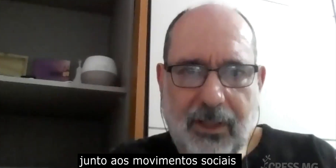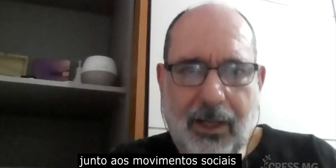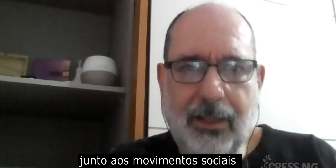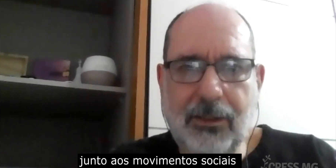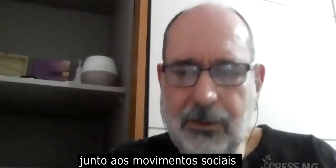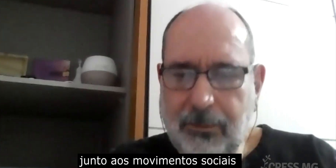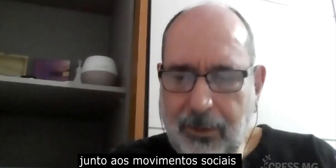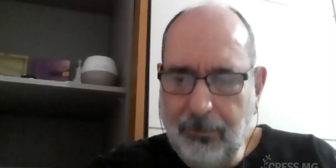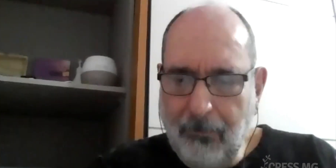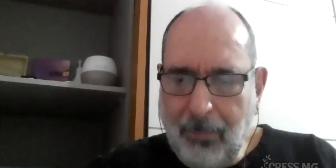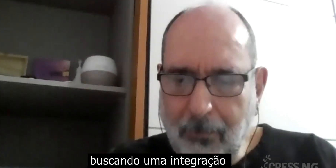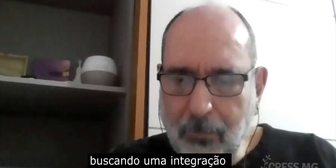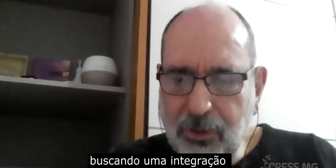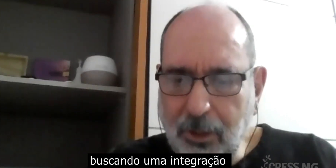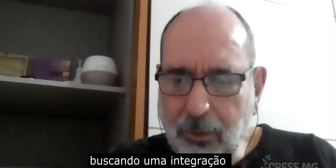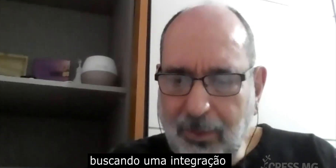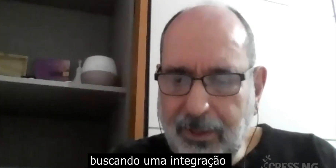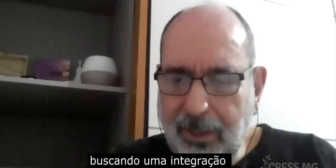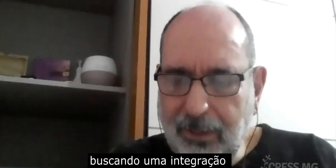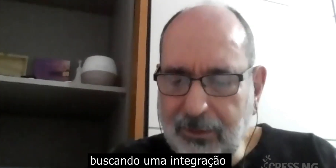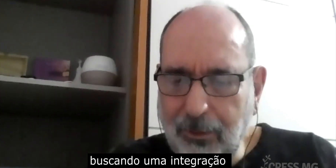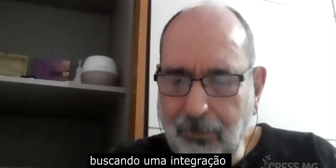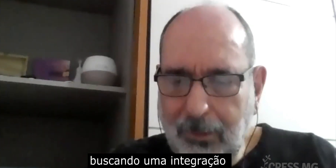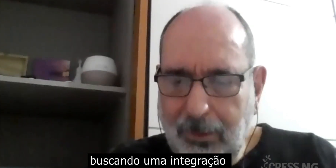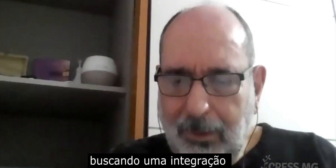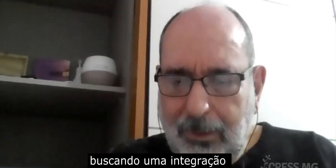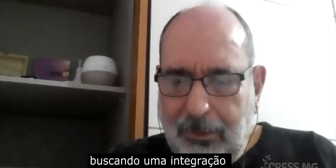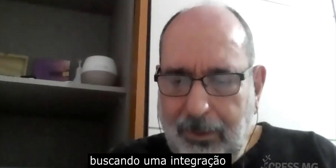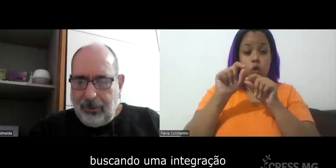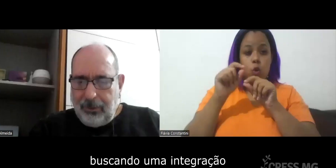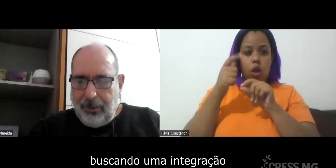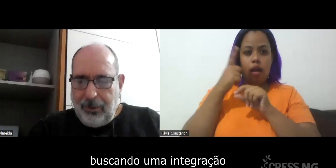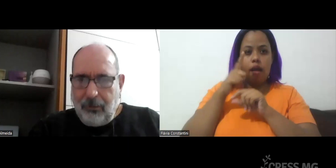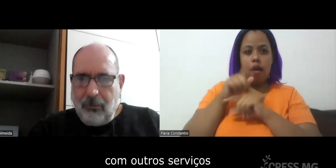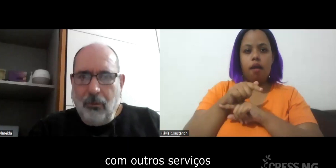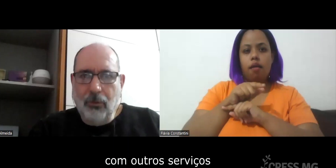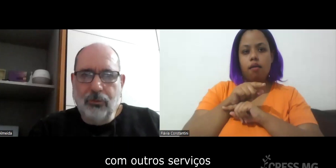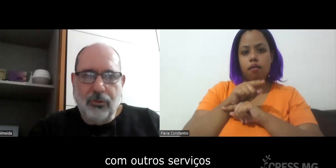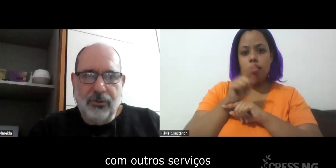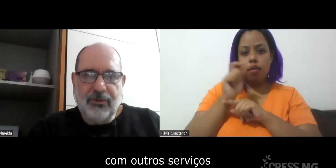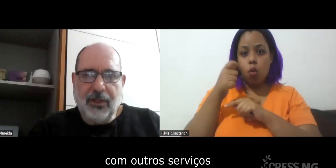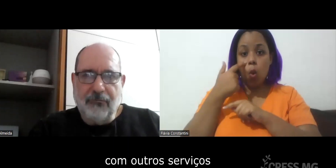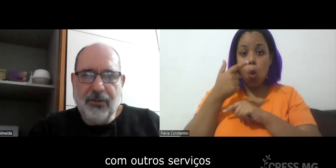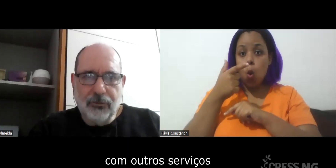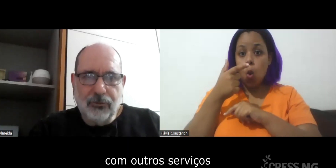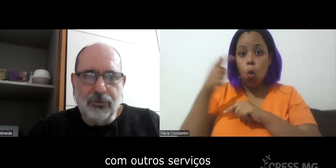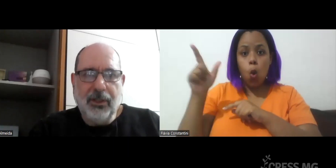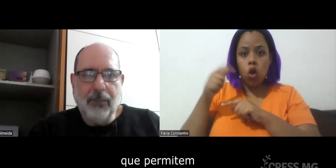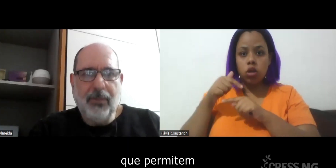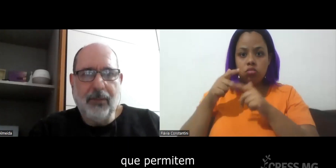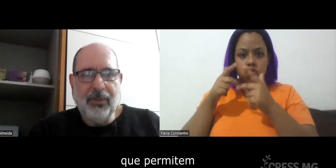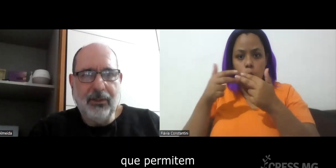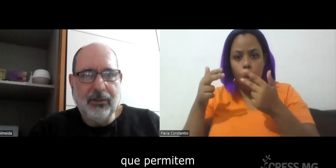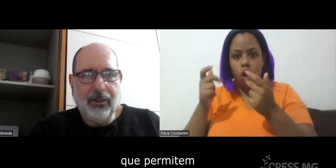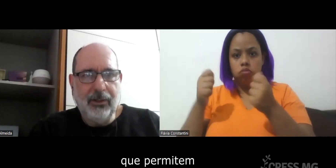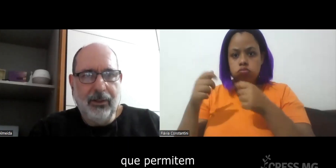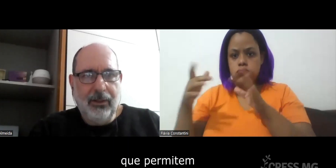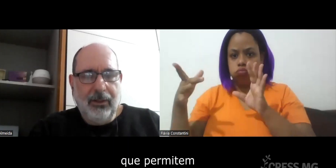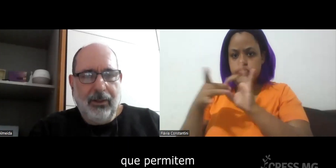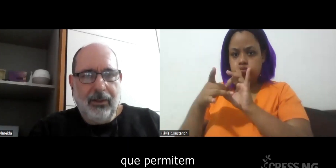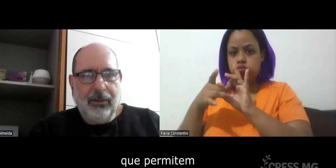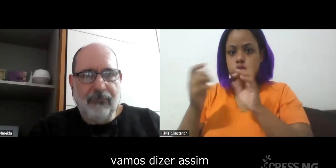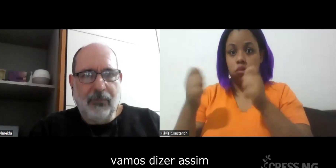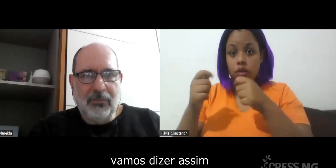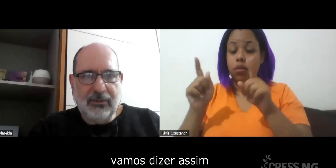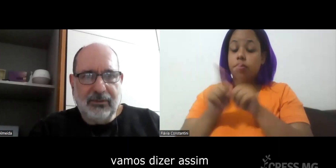sociais, buscando uma integração com outros serviços que permitem,